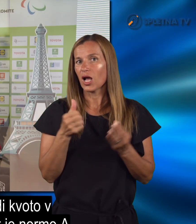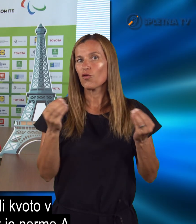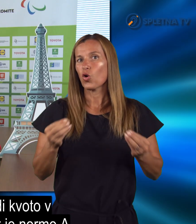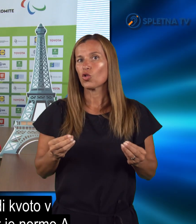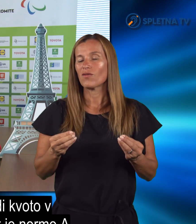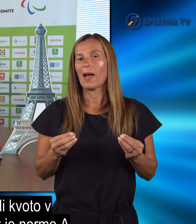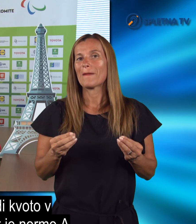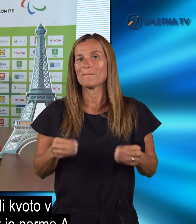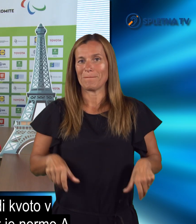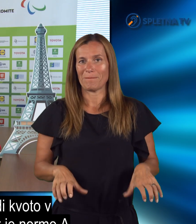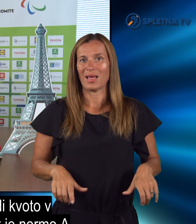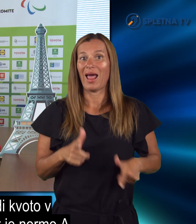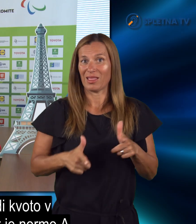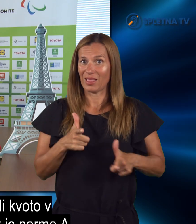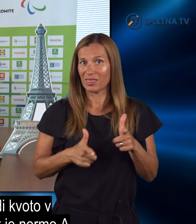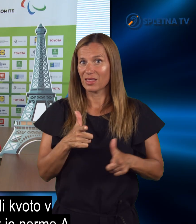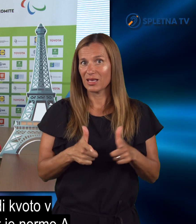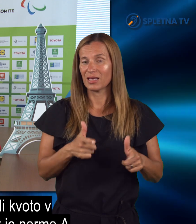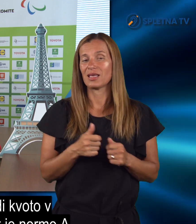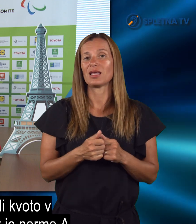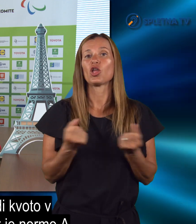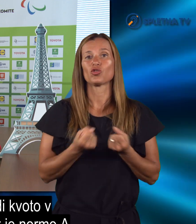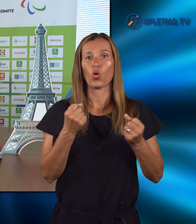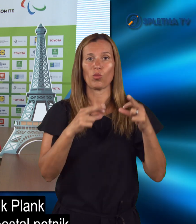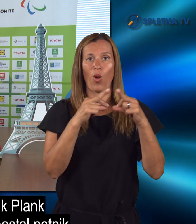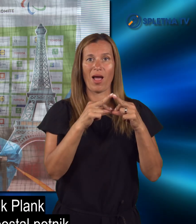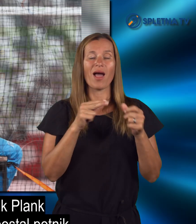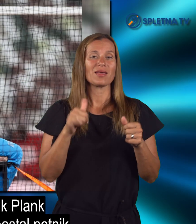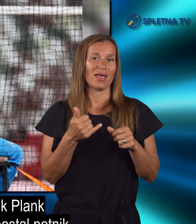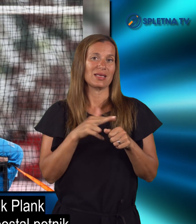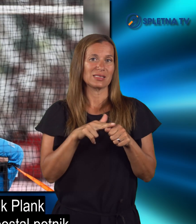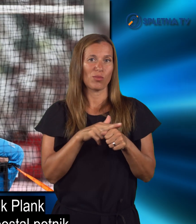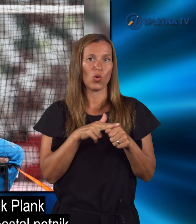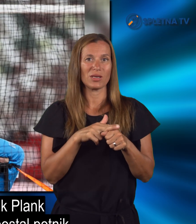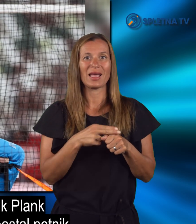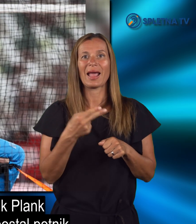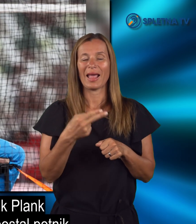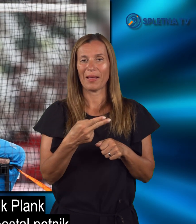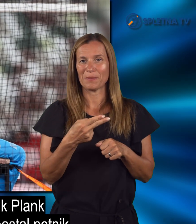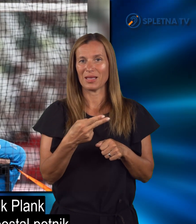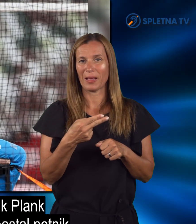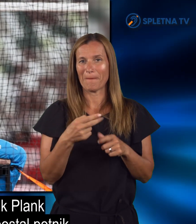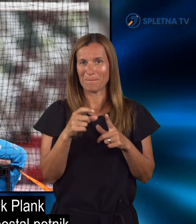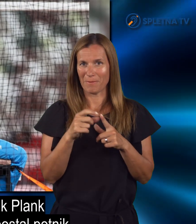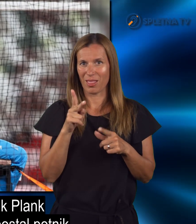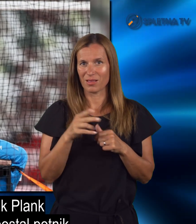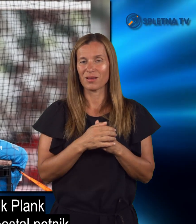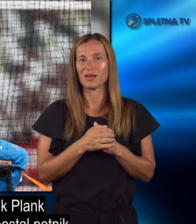paraatletiki in tokrat je normo A izpolnil Henrik Plank